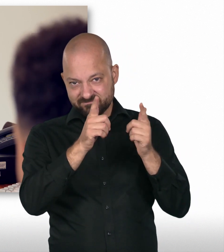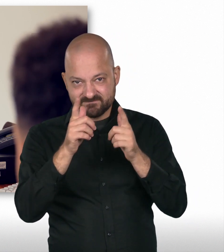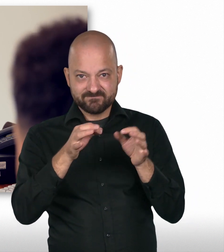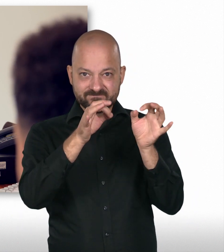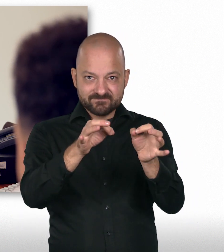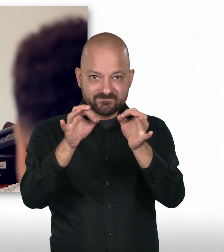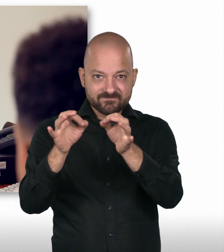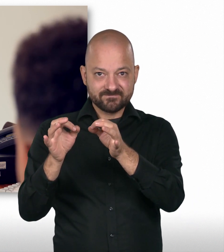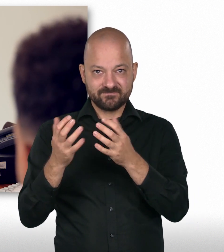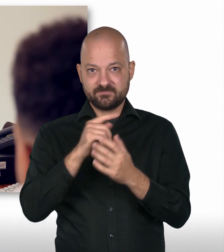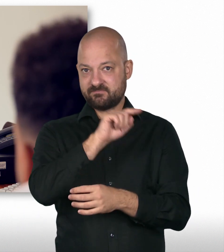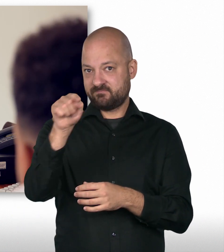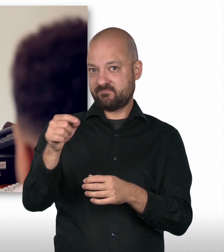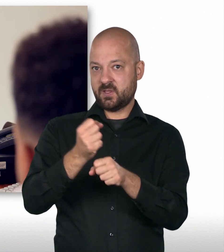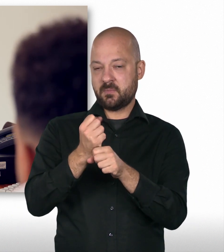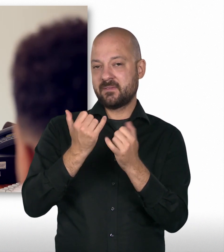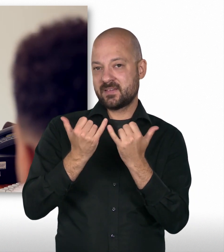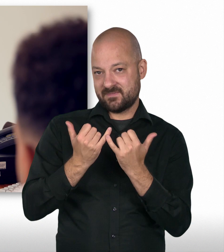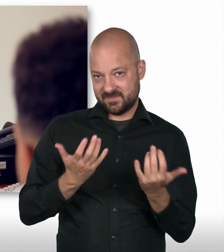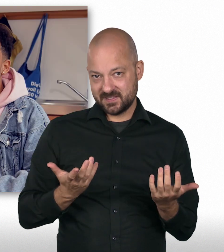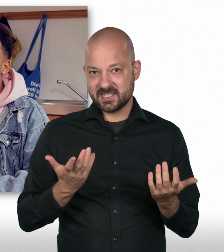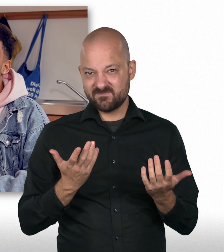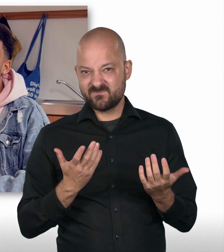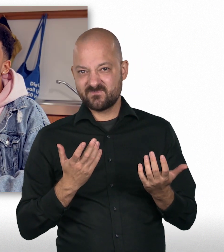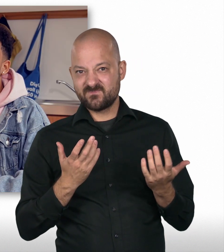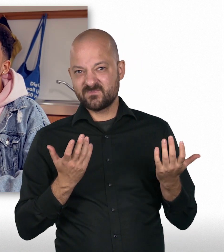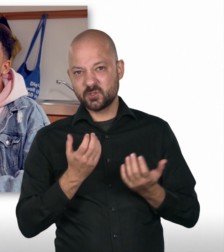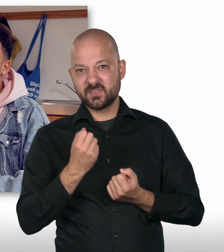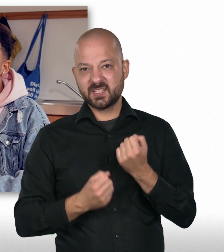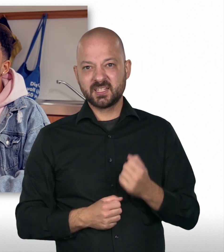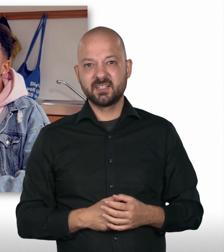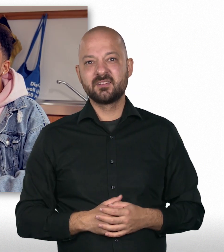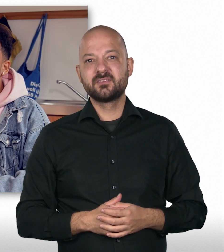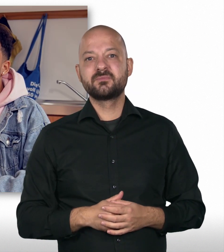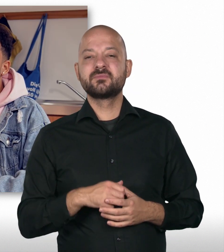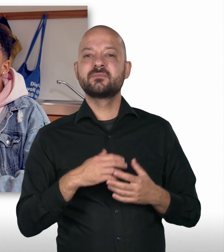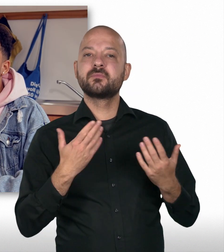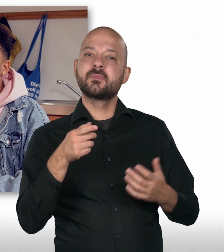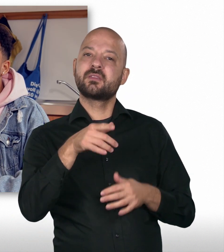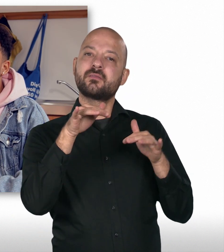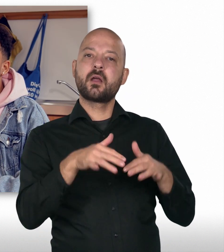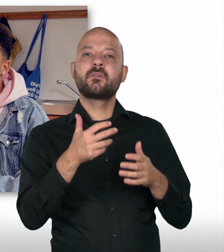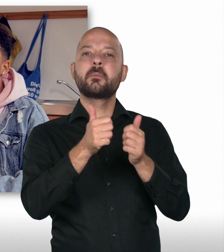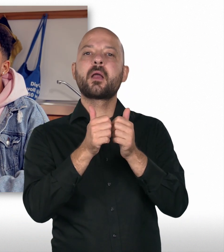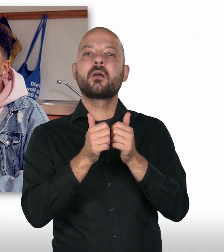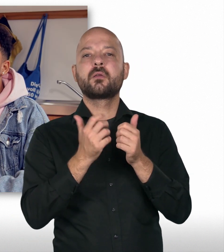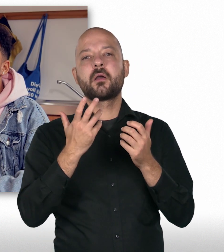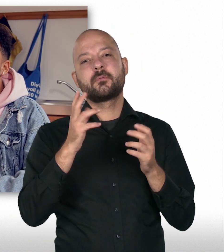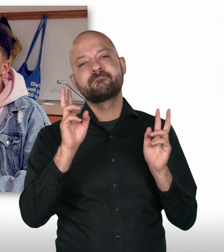vielen Ländern keine Arbeitserlaubnis kriegen kann. Und genau das Auswärtige Amt dient da auch oft als Partnerbörse